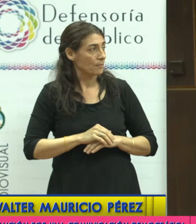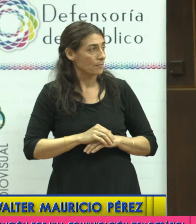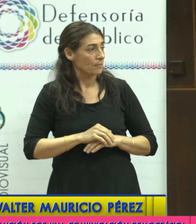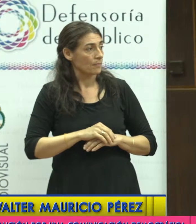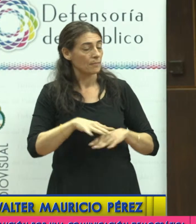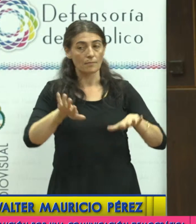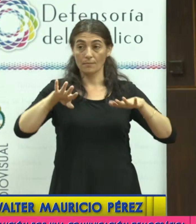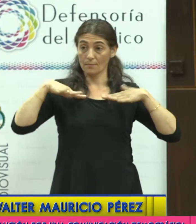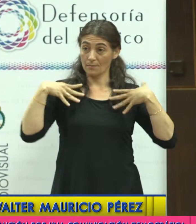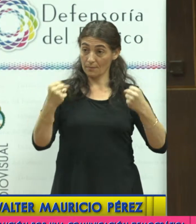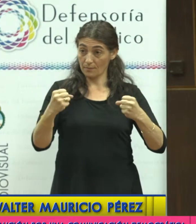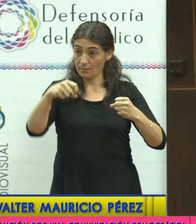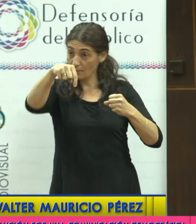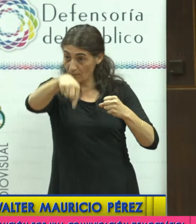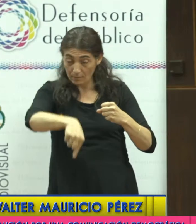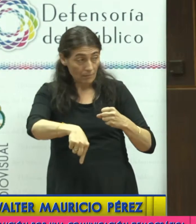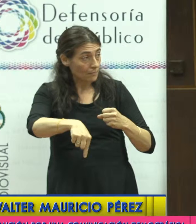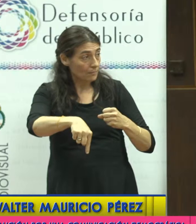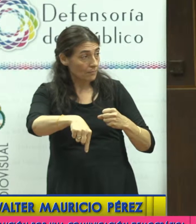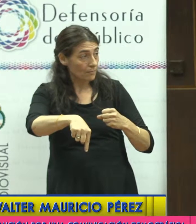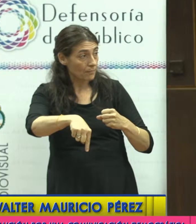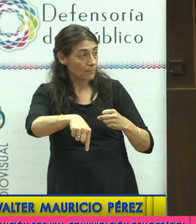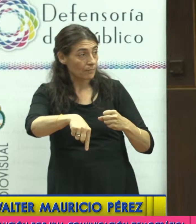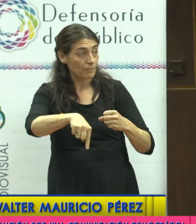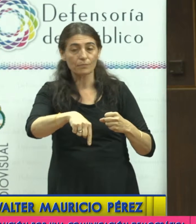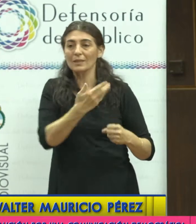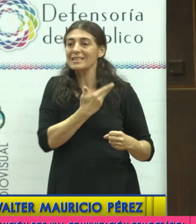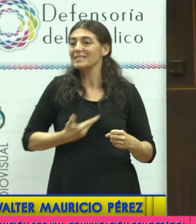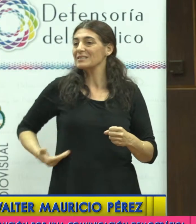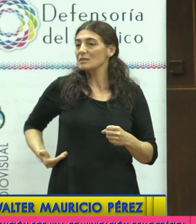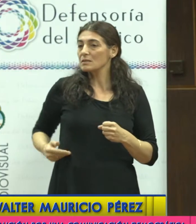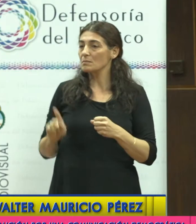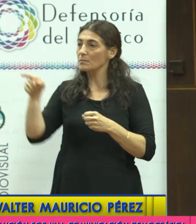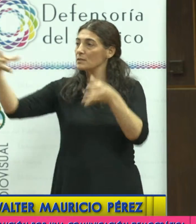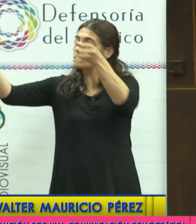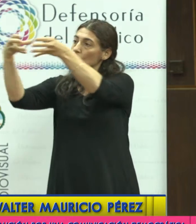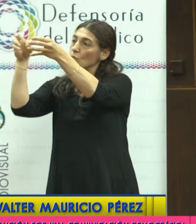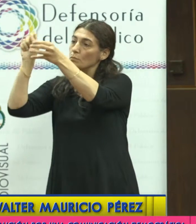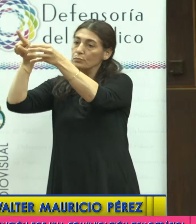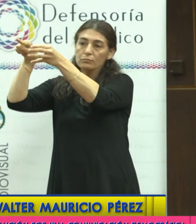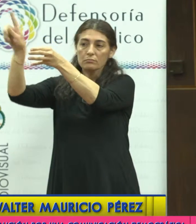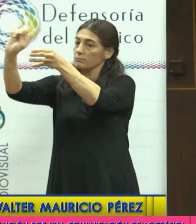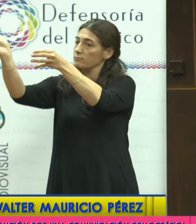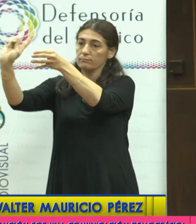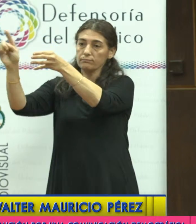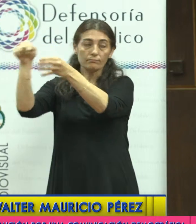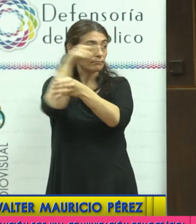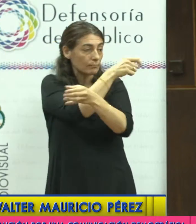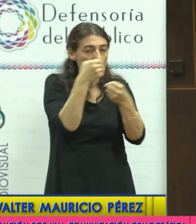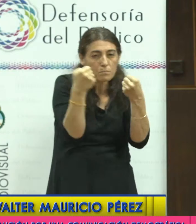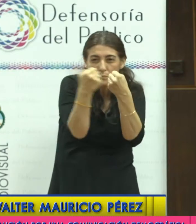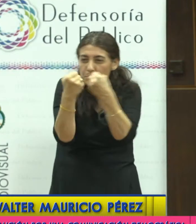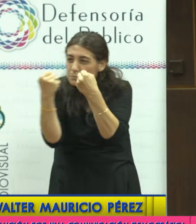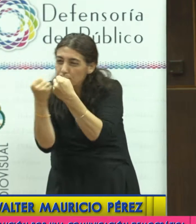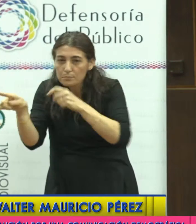la Defensoría no es una institución del Ejecutivo, está justamente para controlar que los organismos del